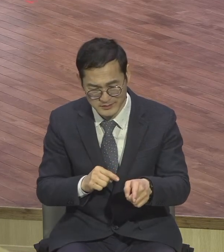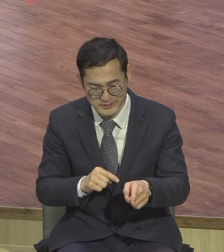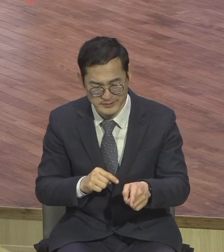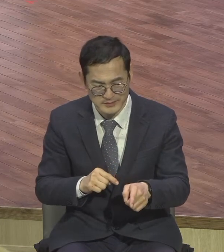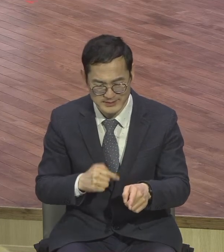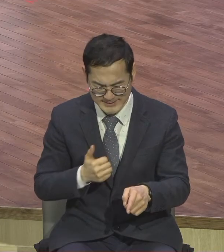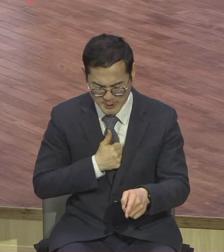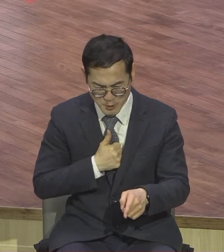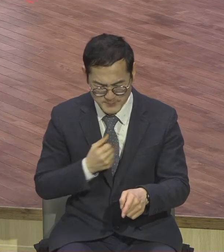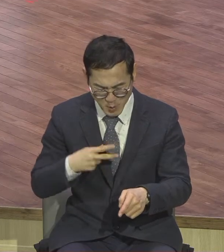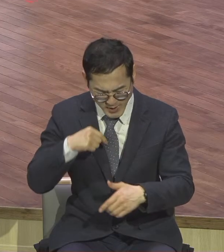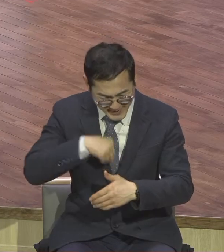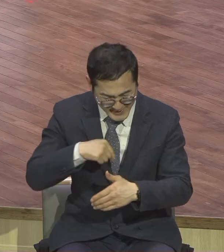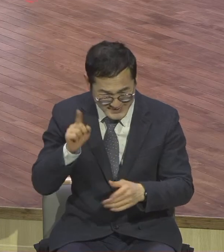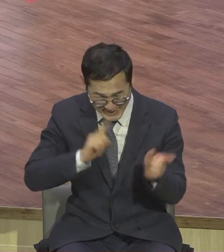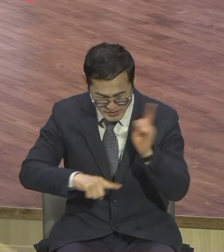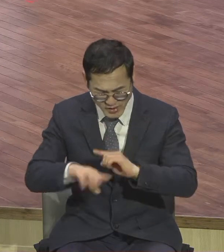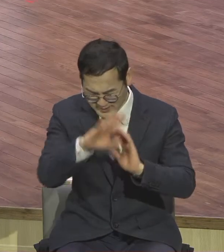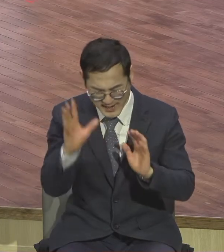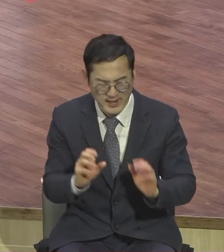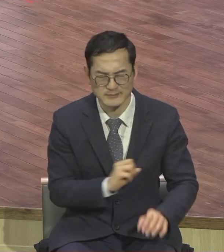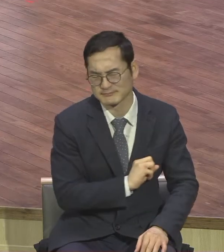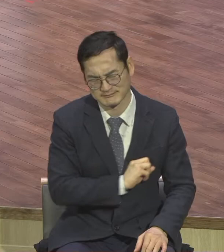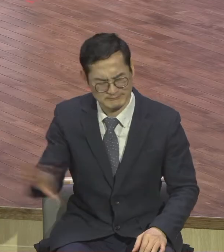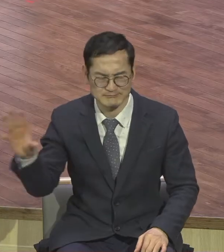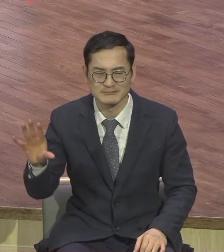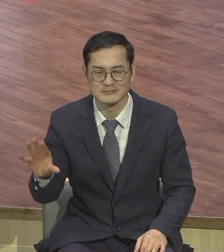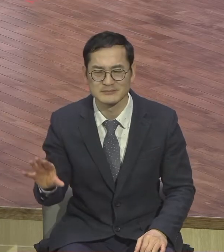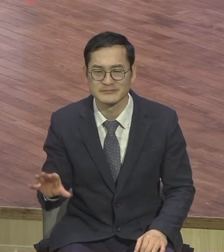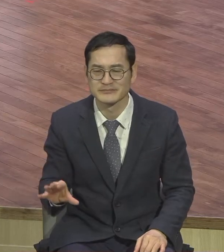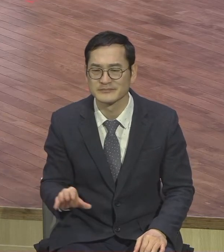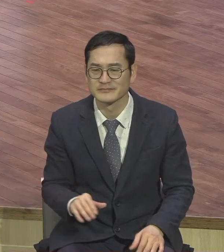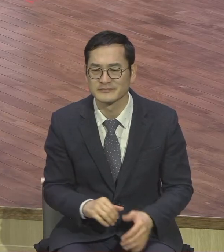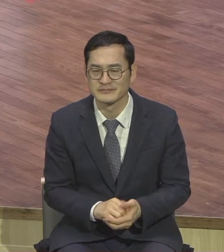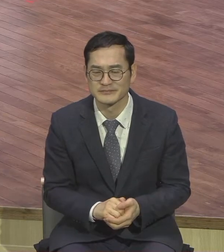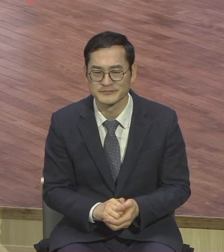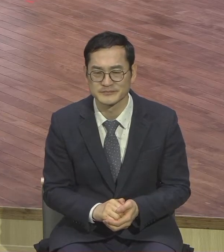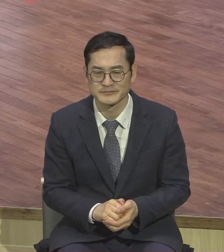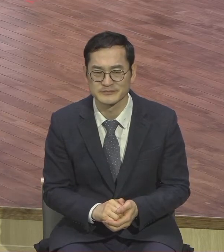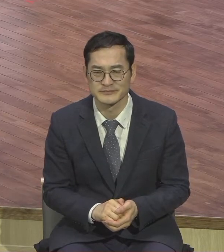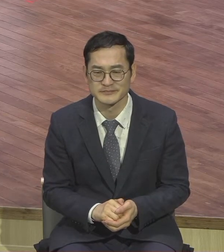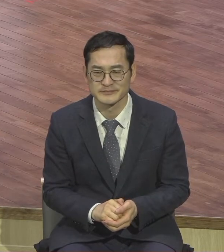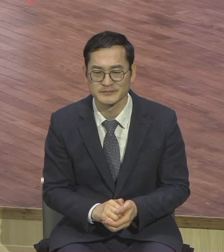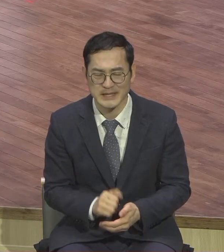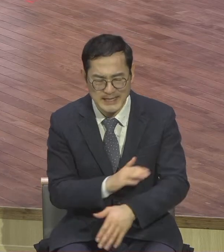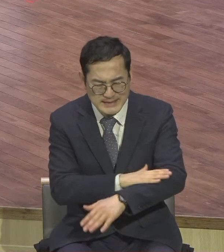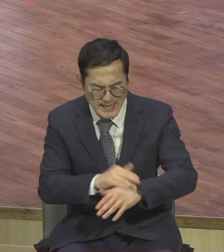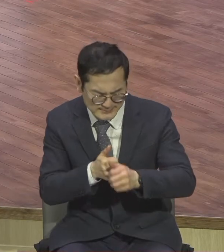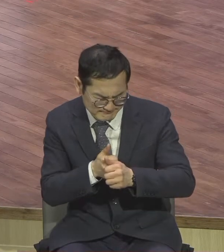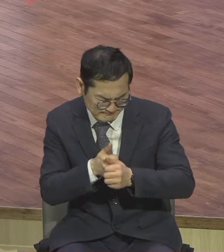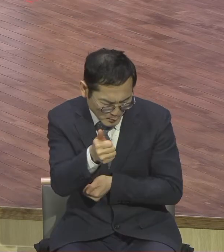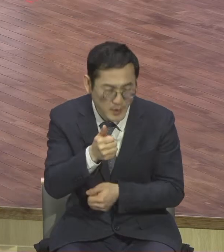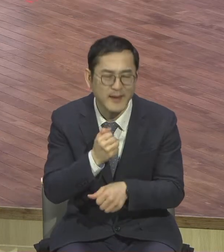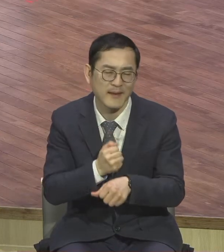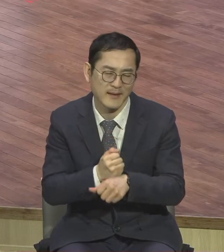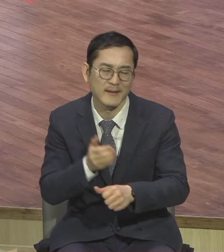뛰어넘어라 상처 뛰어넘어라 그것이 하나님의 장애된 자로서의 천국